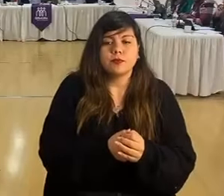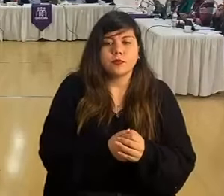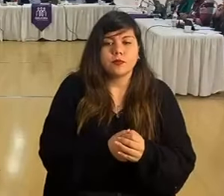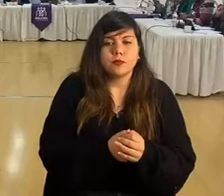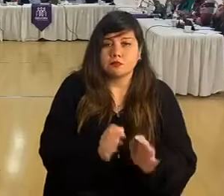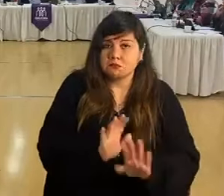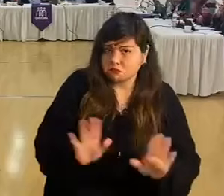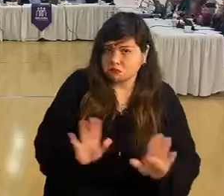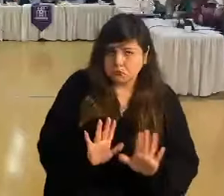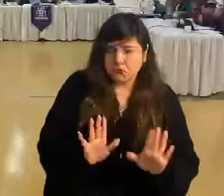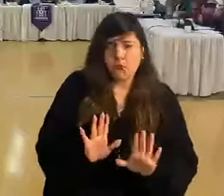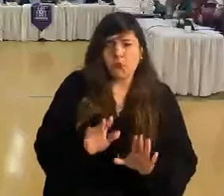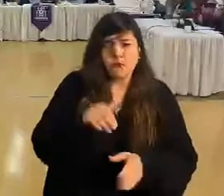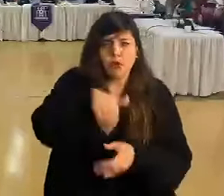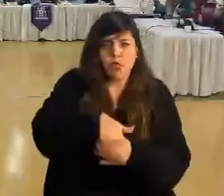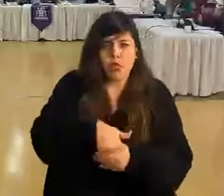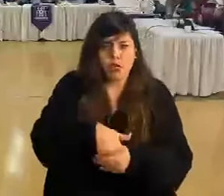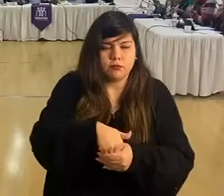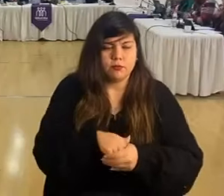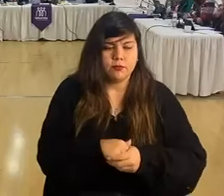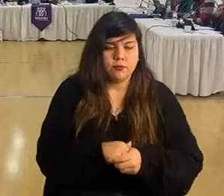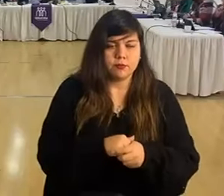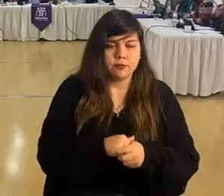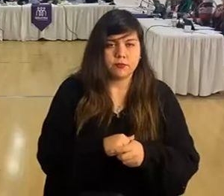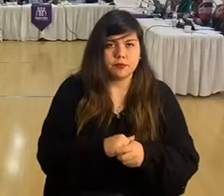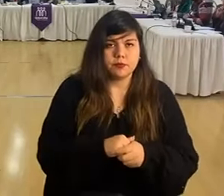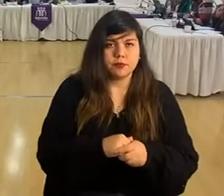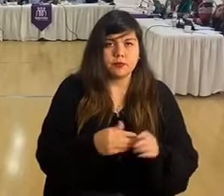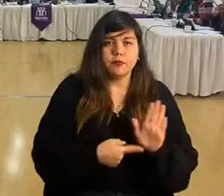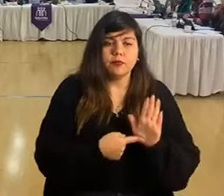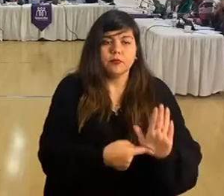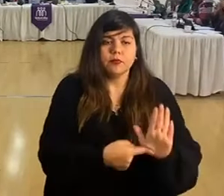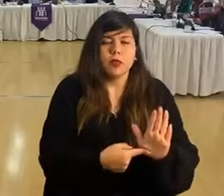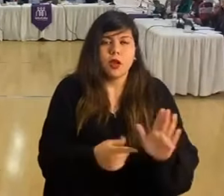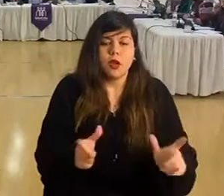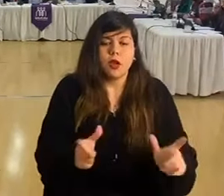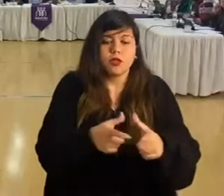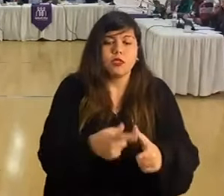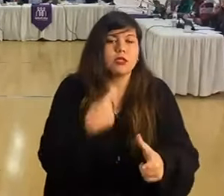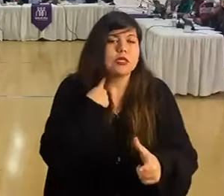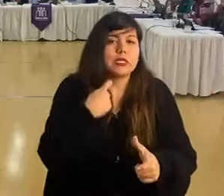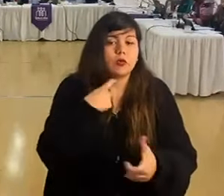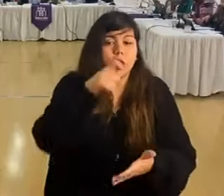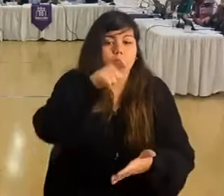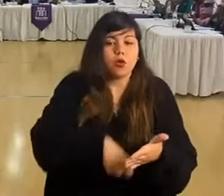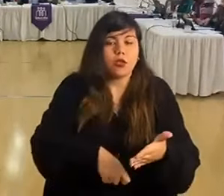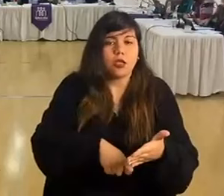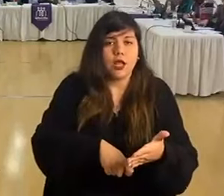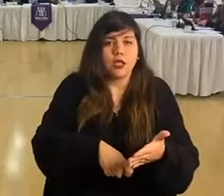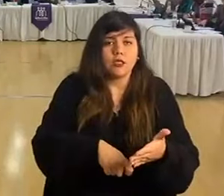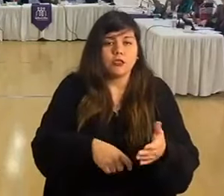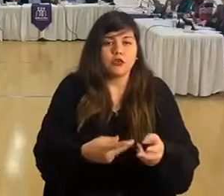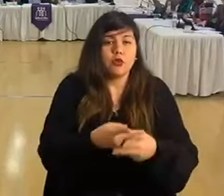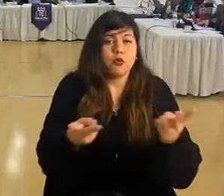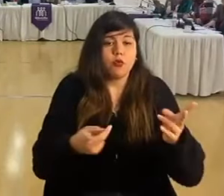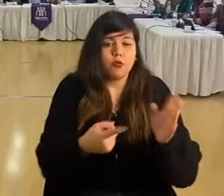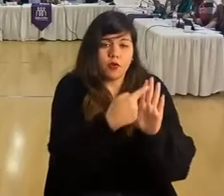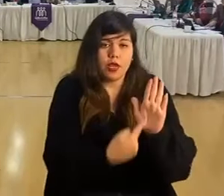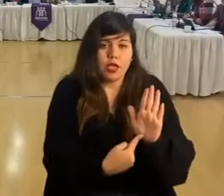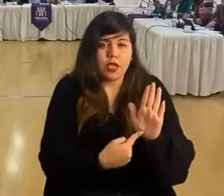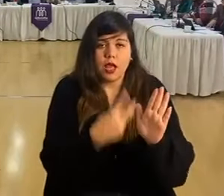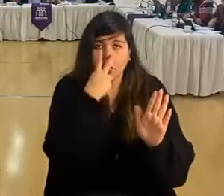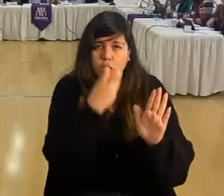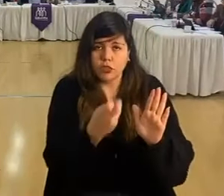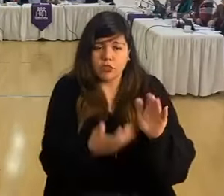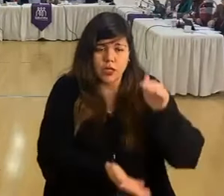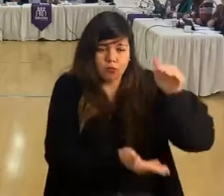No, vamos a votación. Se propone al Consejo de Quilicura la contratación de la licitación pública denominada suministro